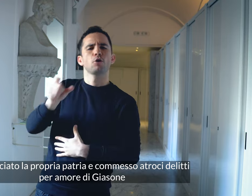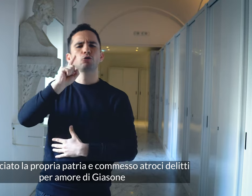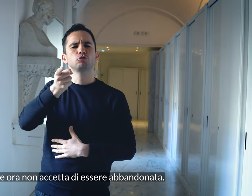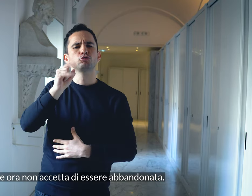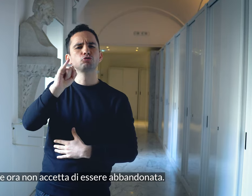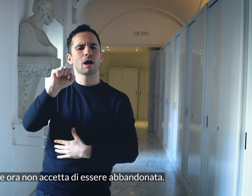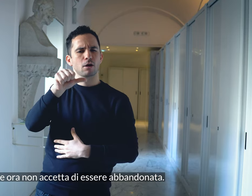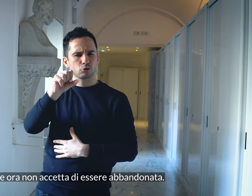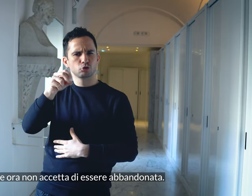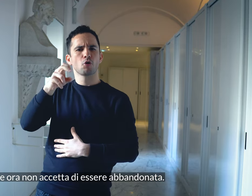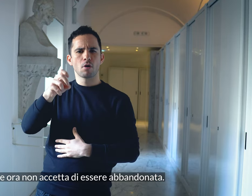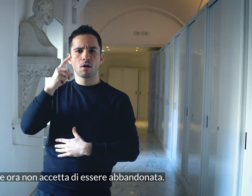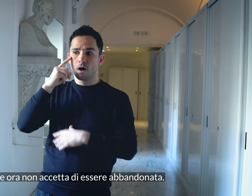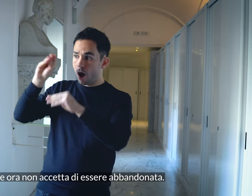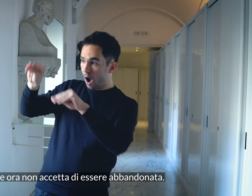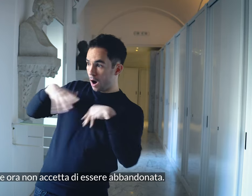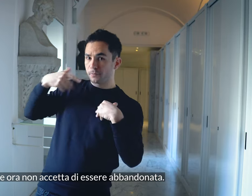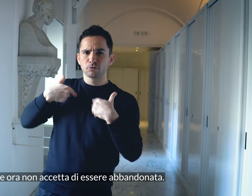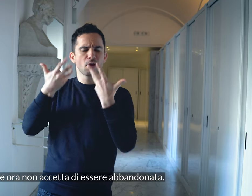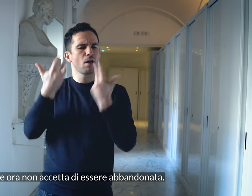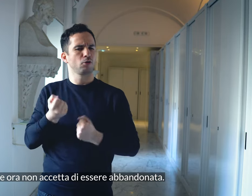e ora non accetta di essere abbandonata.